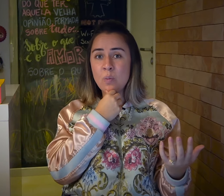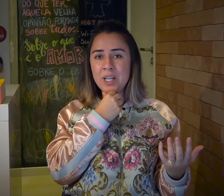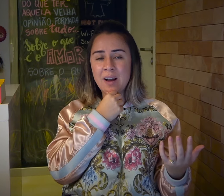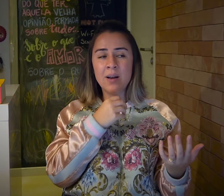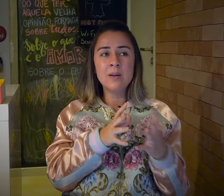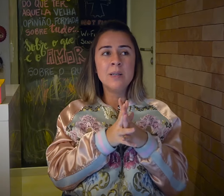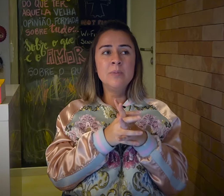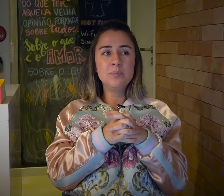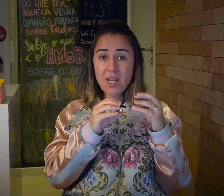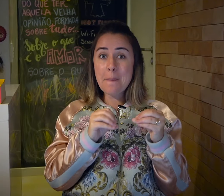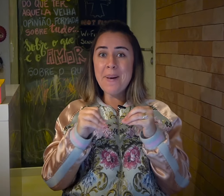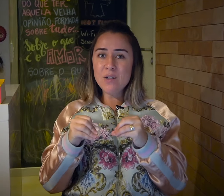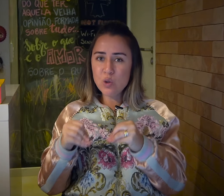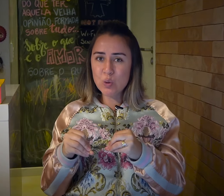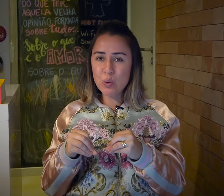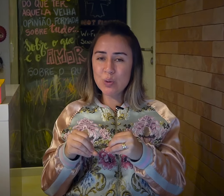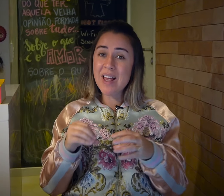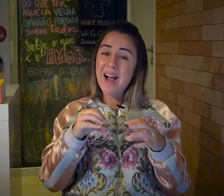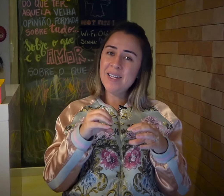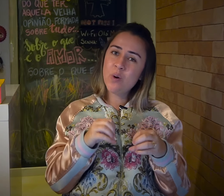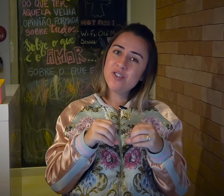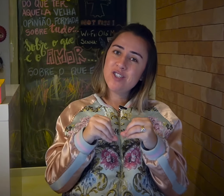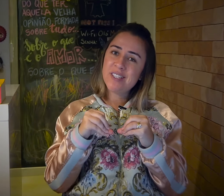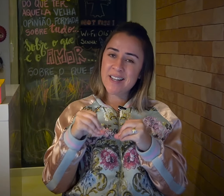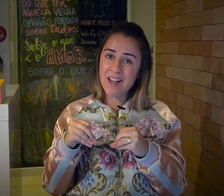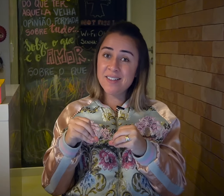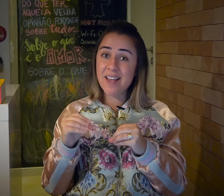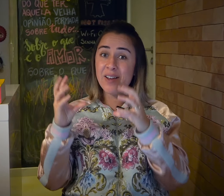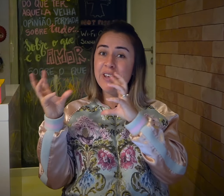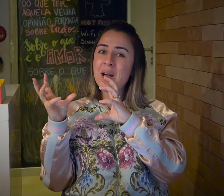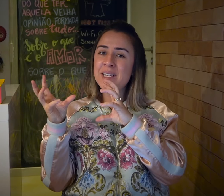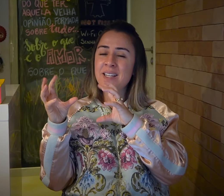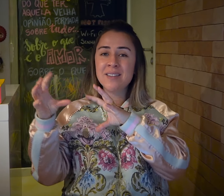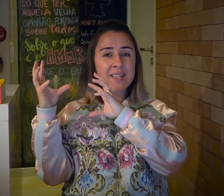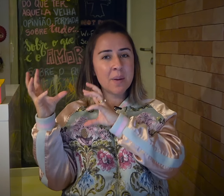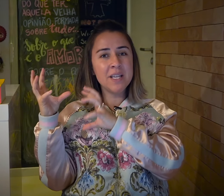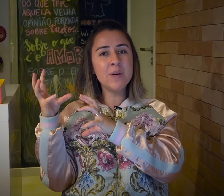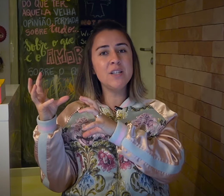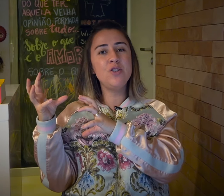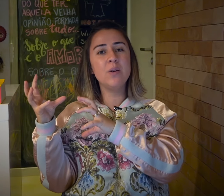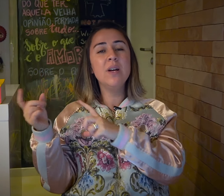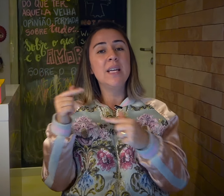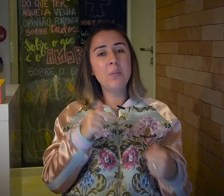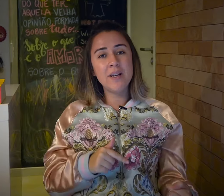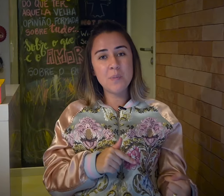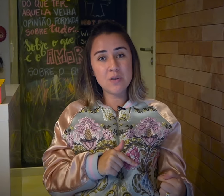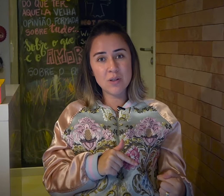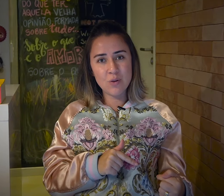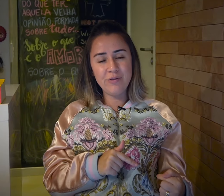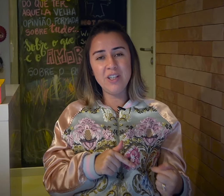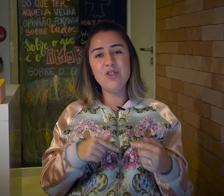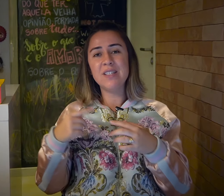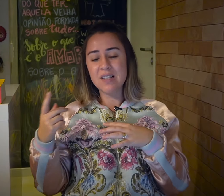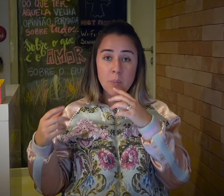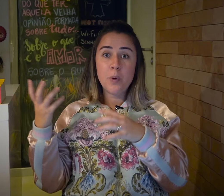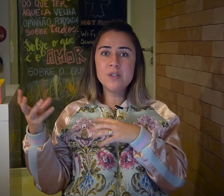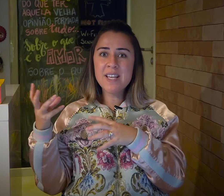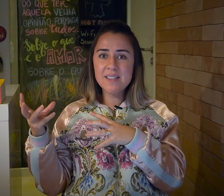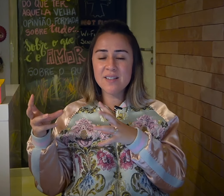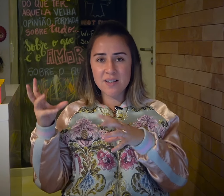comunicar. Para os surdos, a linguagem de sinais, ela fica armazenada nessa mesma região que para as pessoas ouvintes processa essas